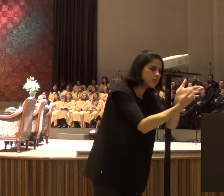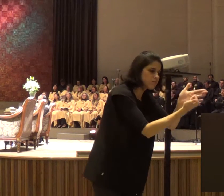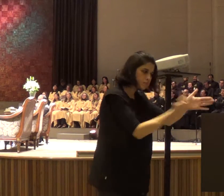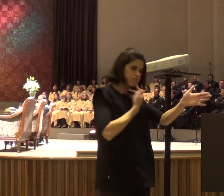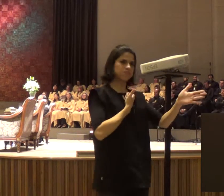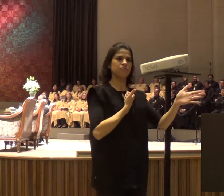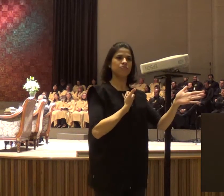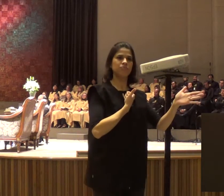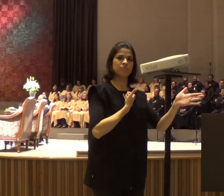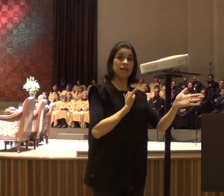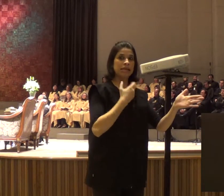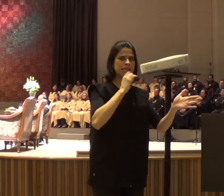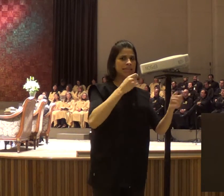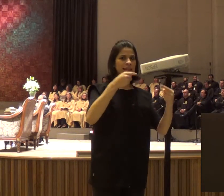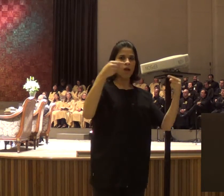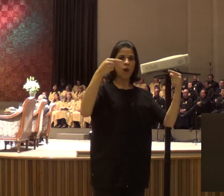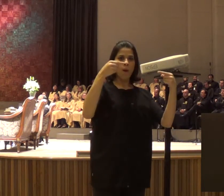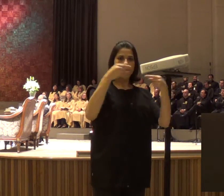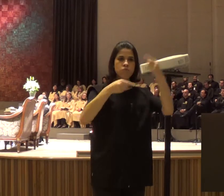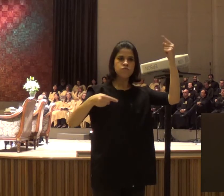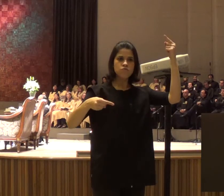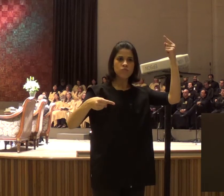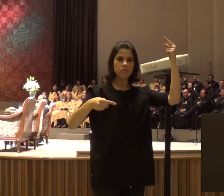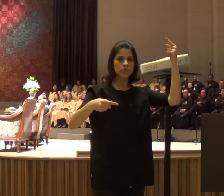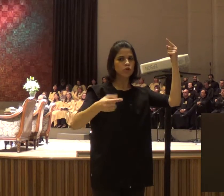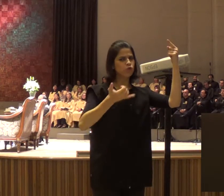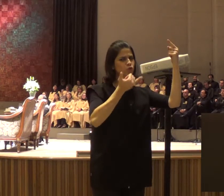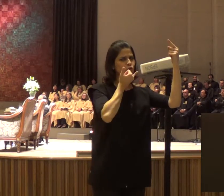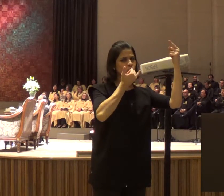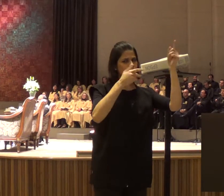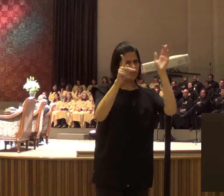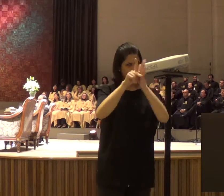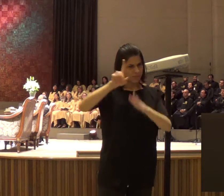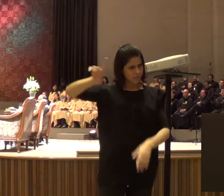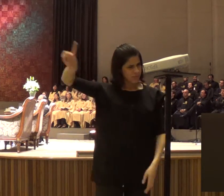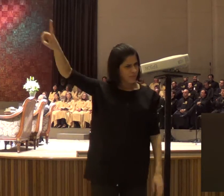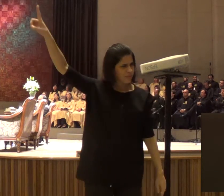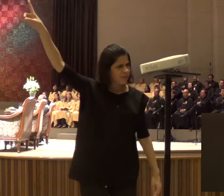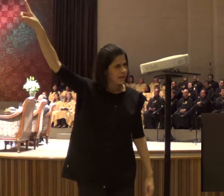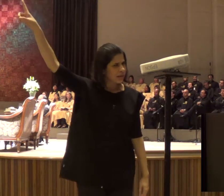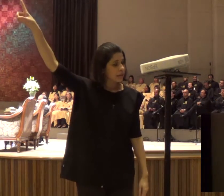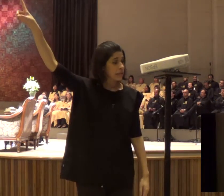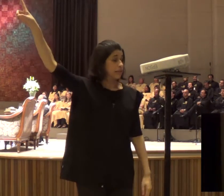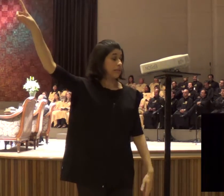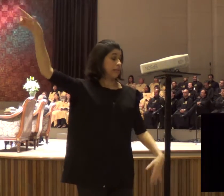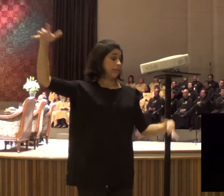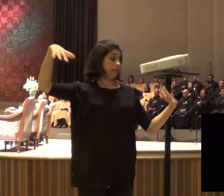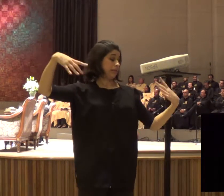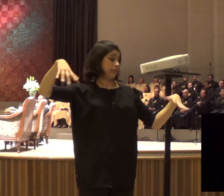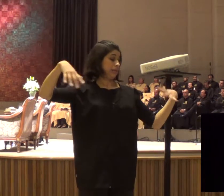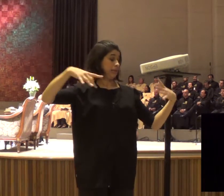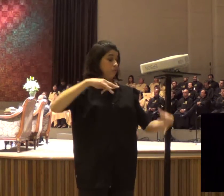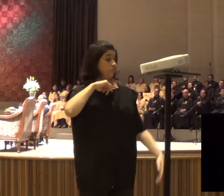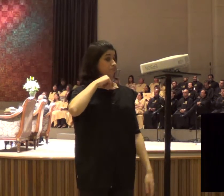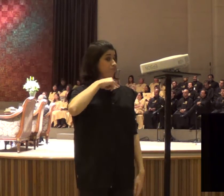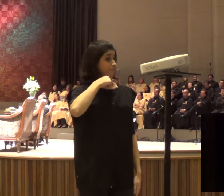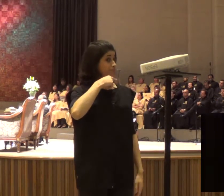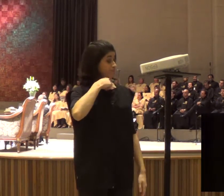conferir, pode ter certeza, não veio de Deus, agora, muita coisa, que Deus, vai falar, para a gente,